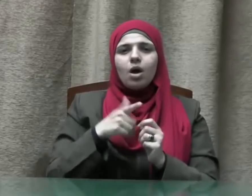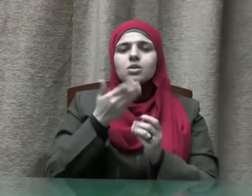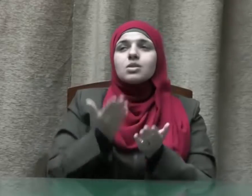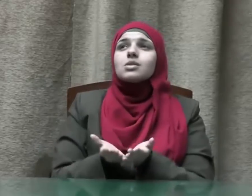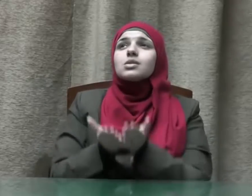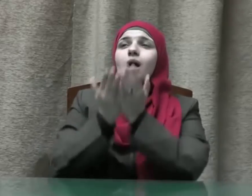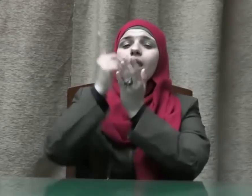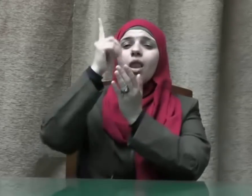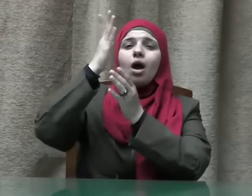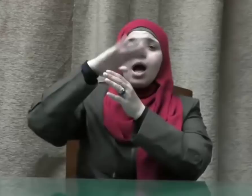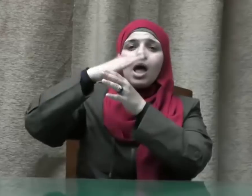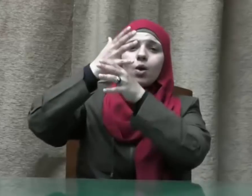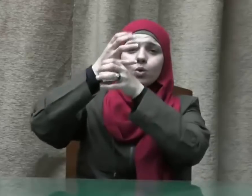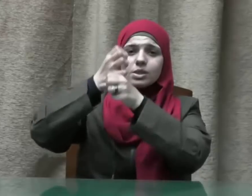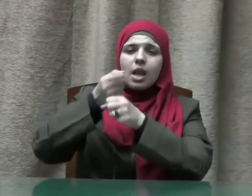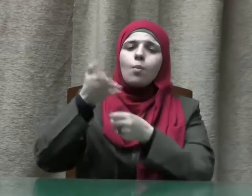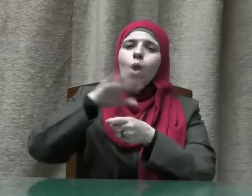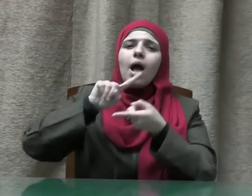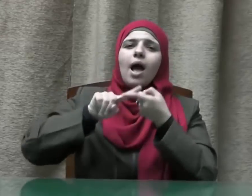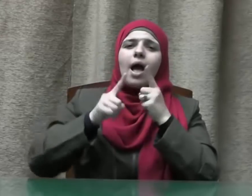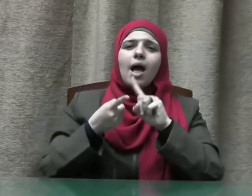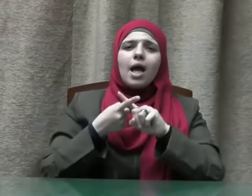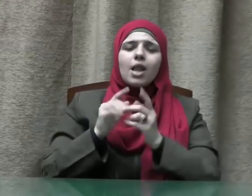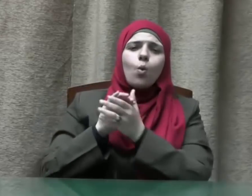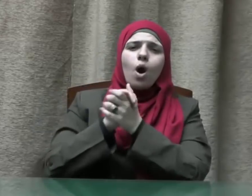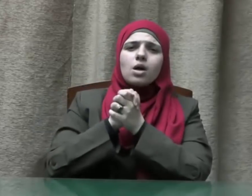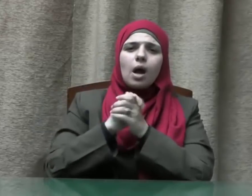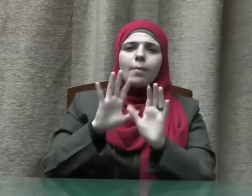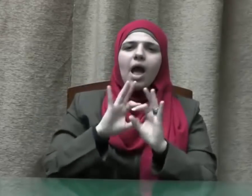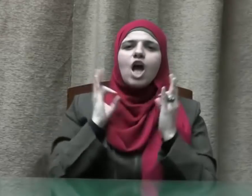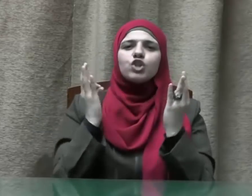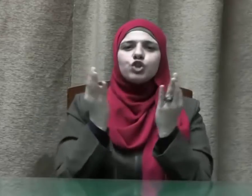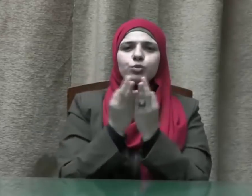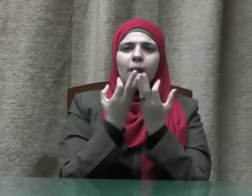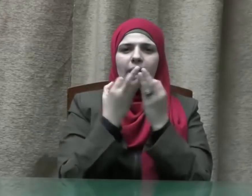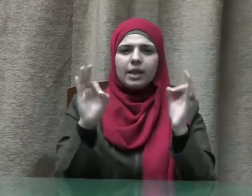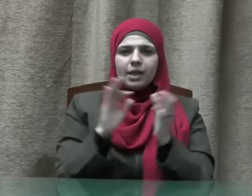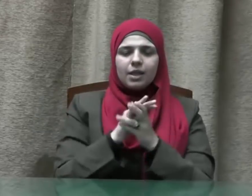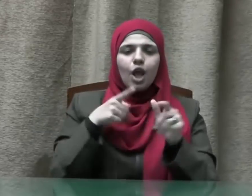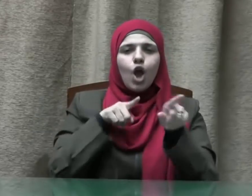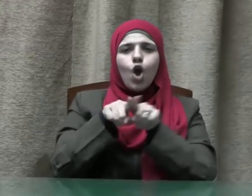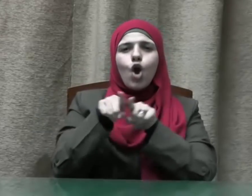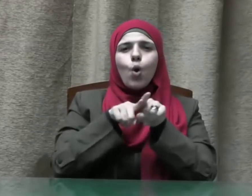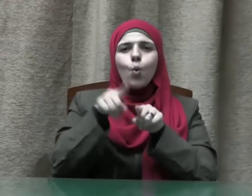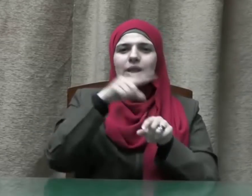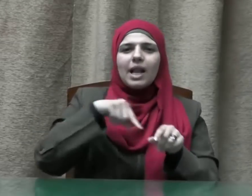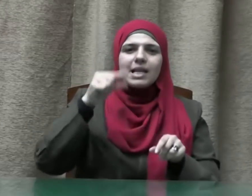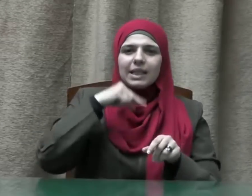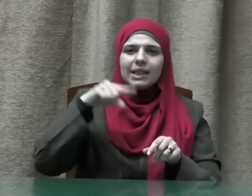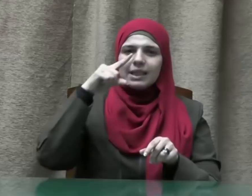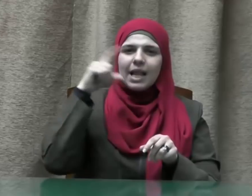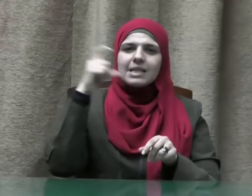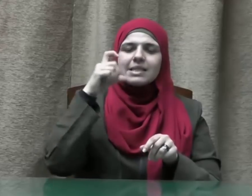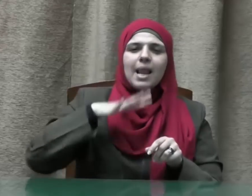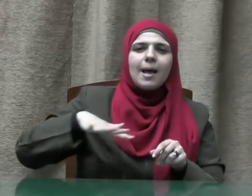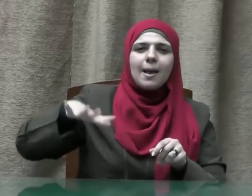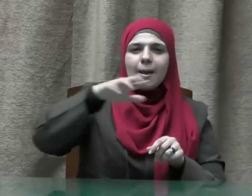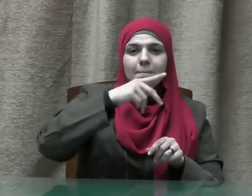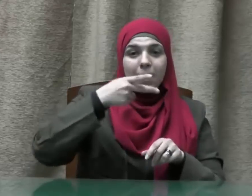الله عليه وعلى آله وصحبه أجمعين إخوة الإسلام إن أمن الناس في